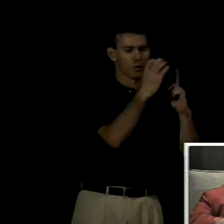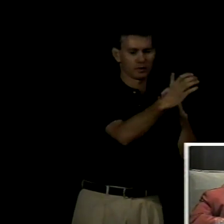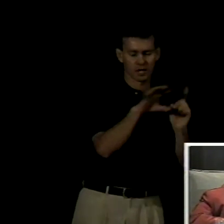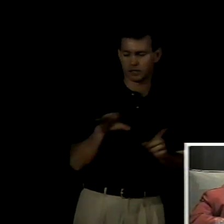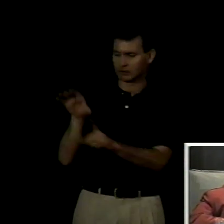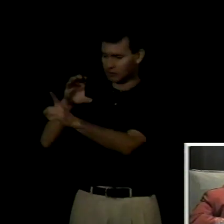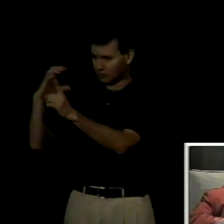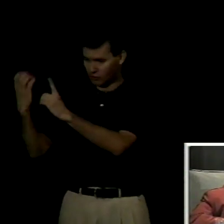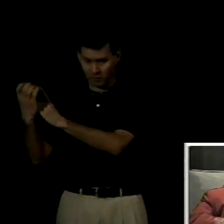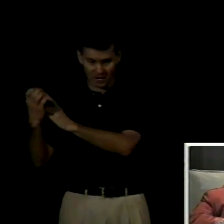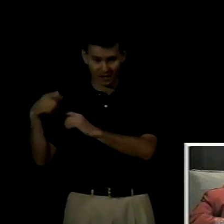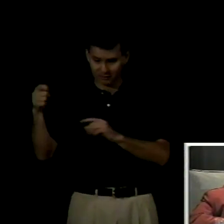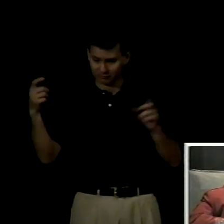una relación de equidad